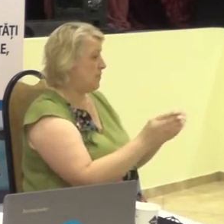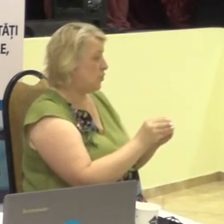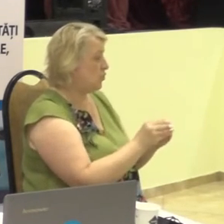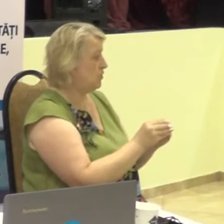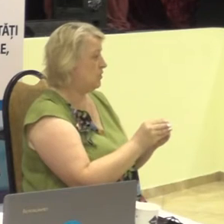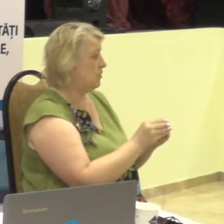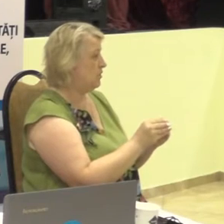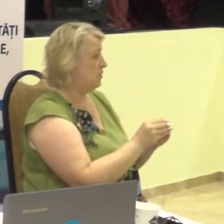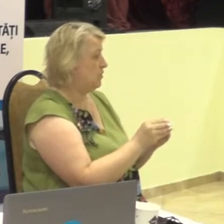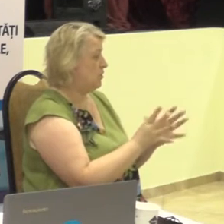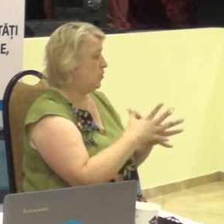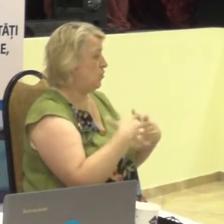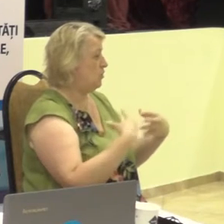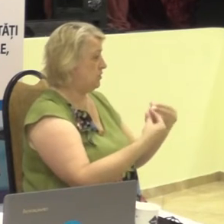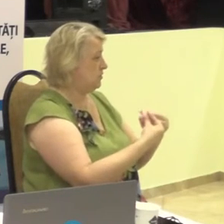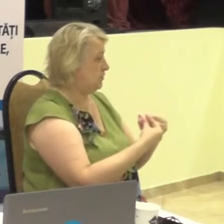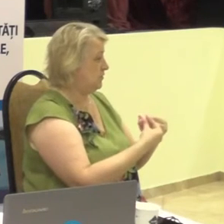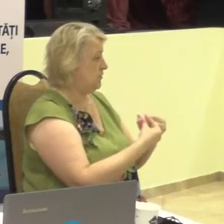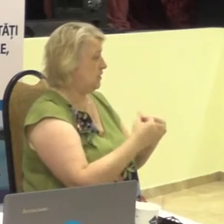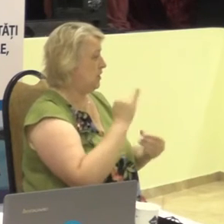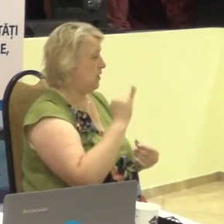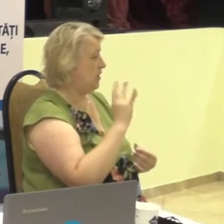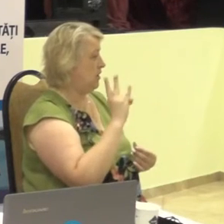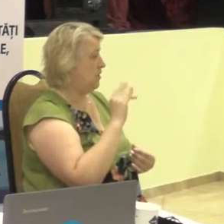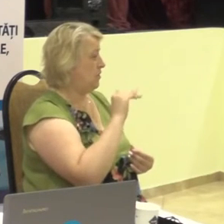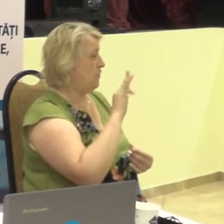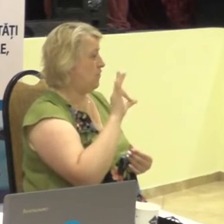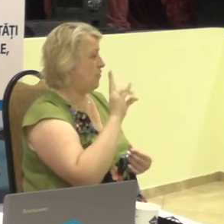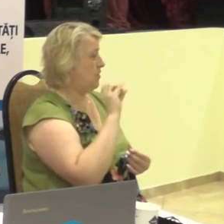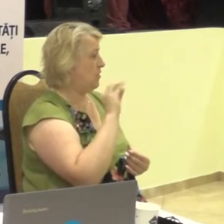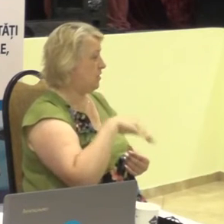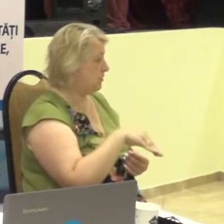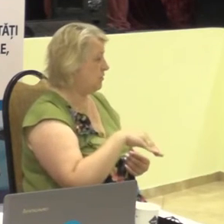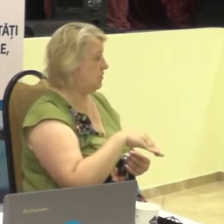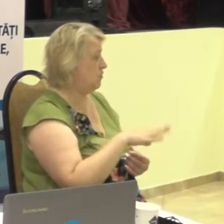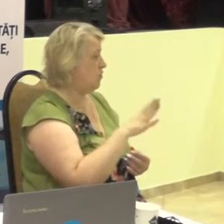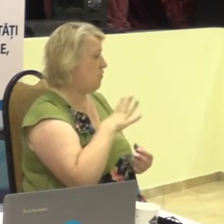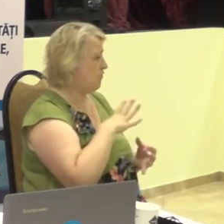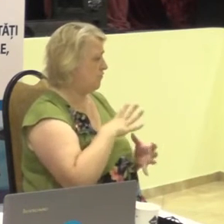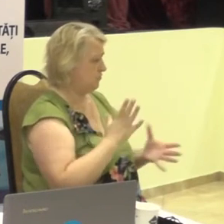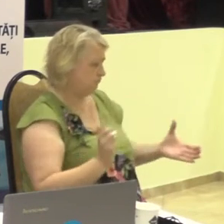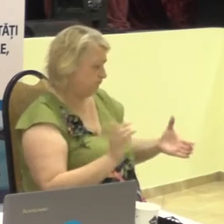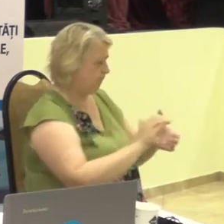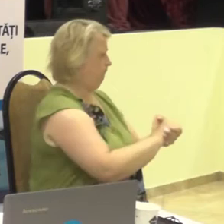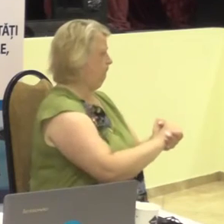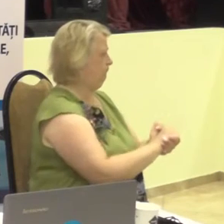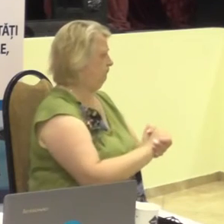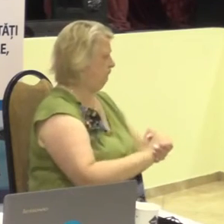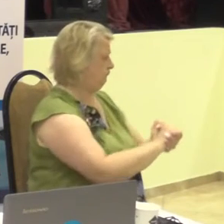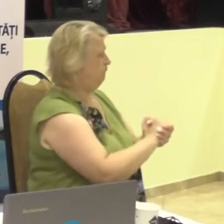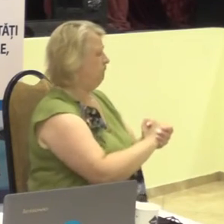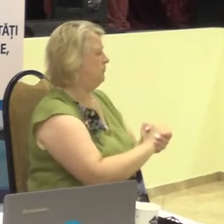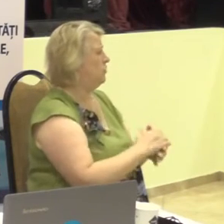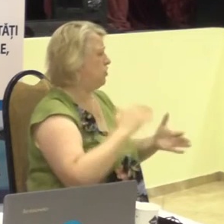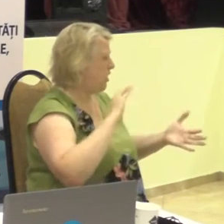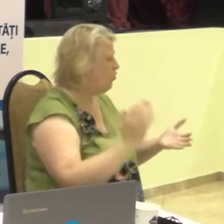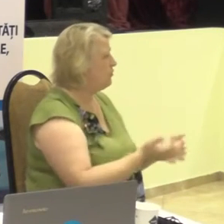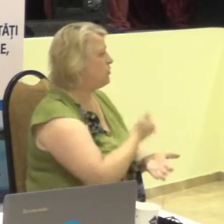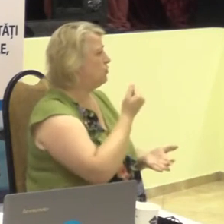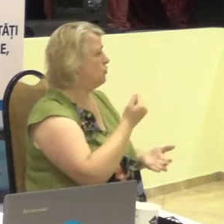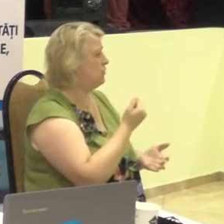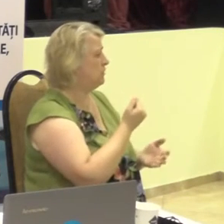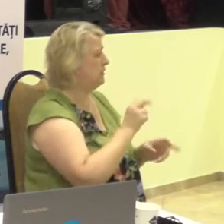Asociația Emonet s-au conținut dat și au ținut